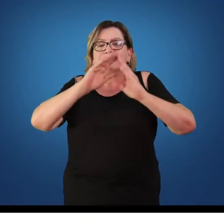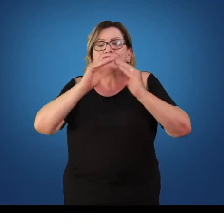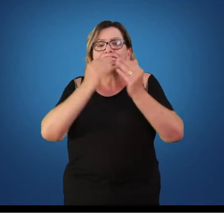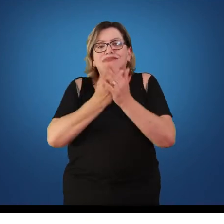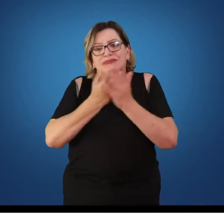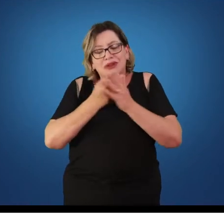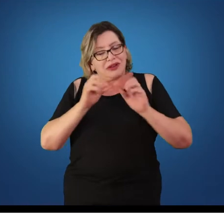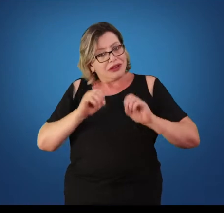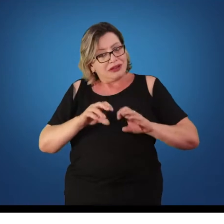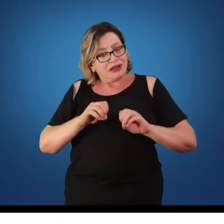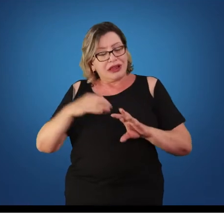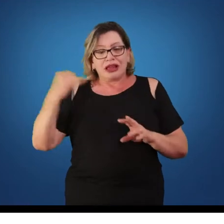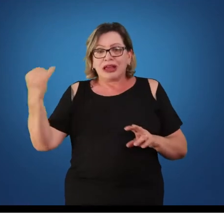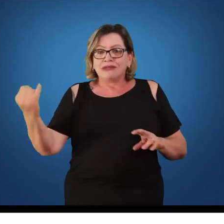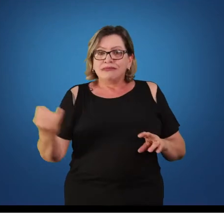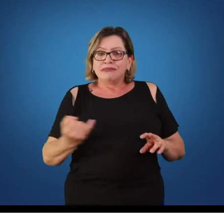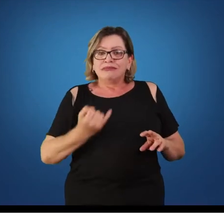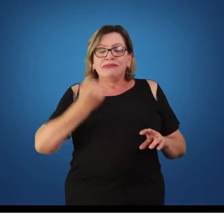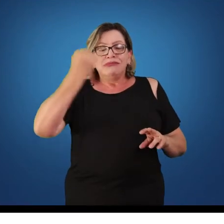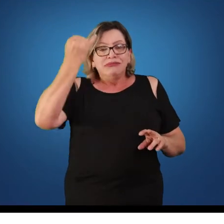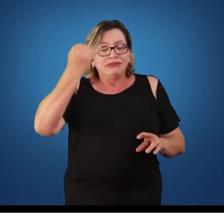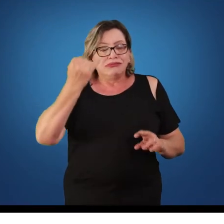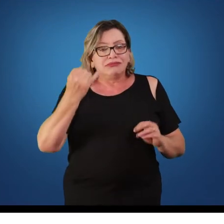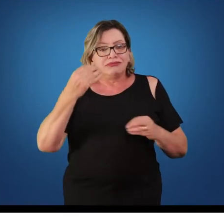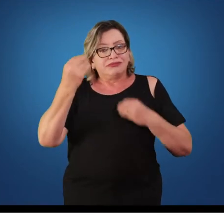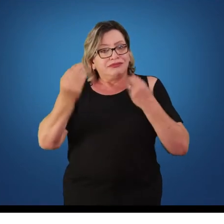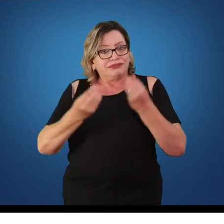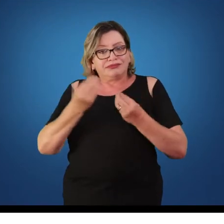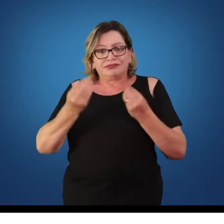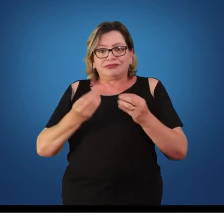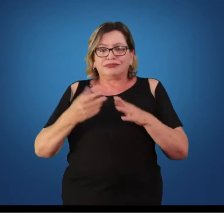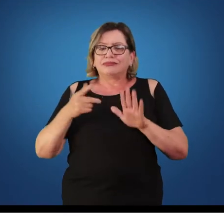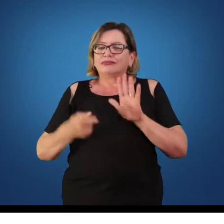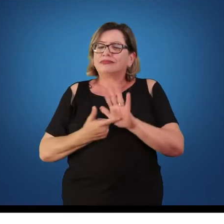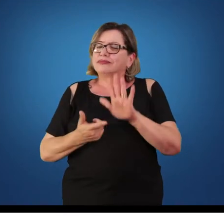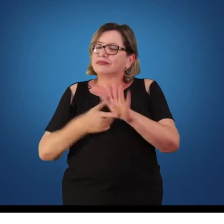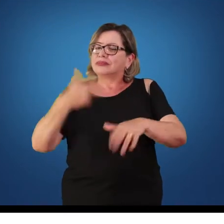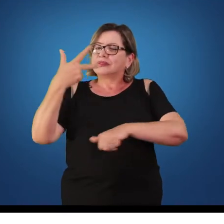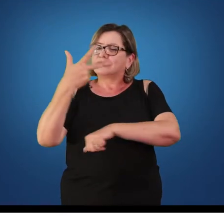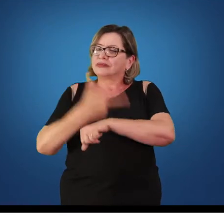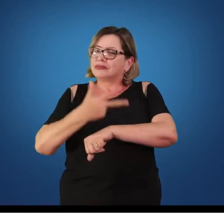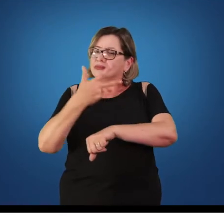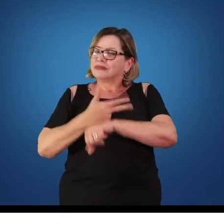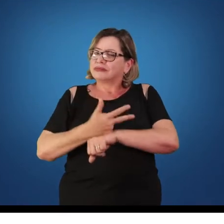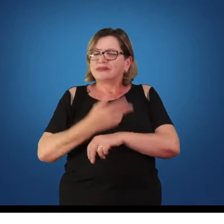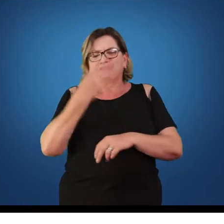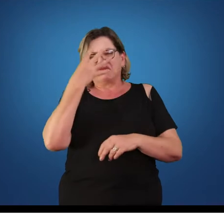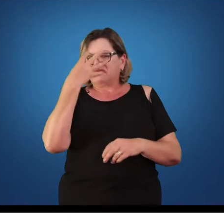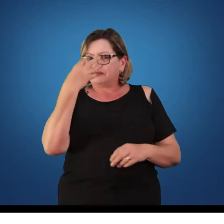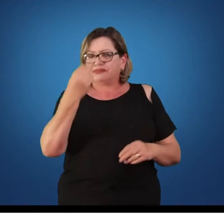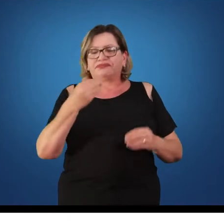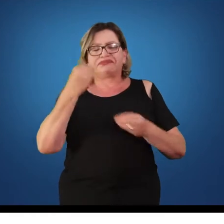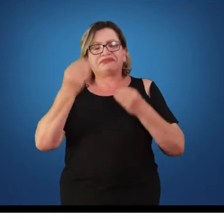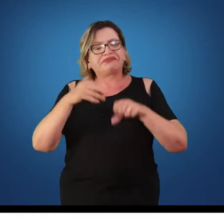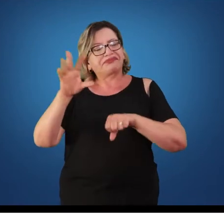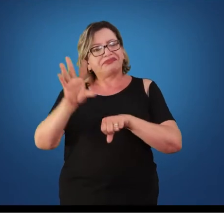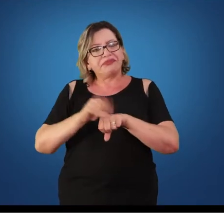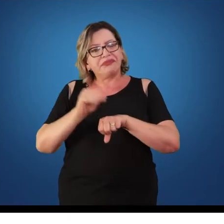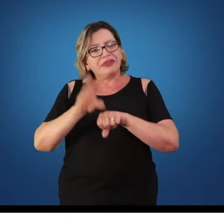que o professor traga uma vivência por meio de vídeos, por meio de imagens, o conhecimento sobre como são,